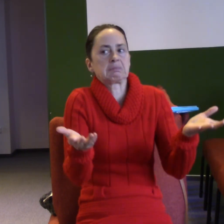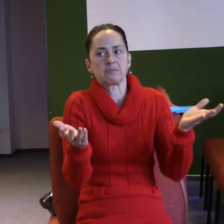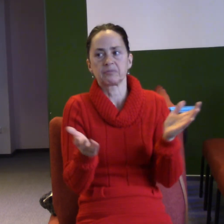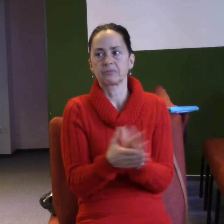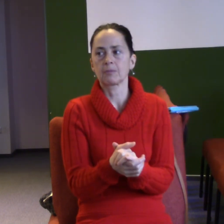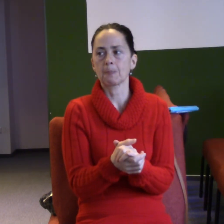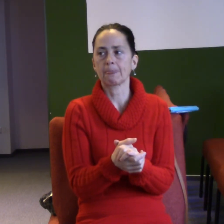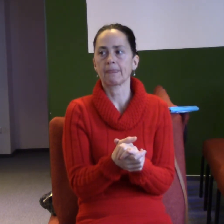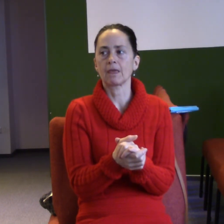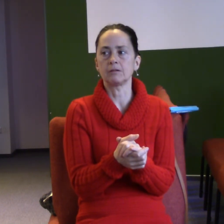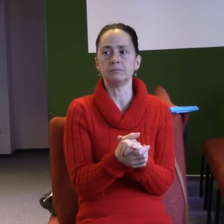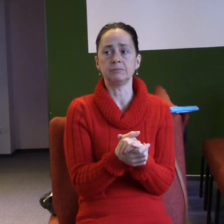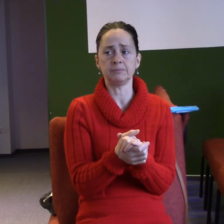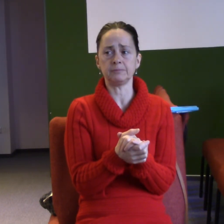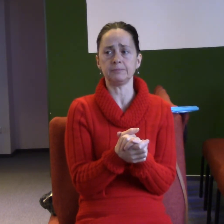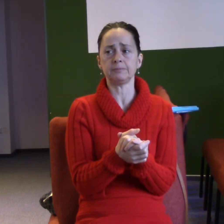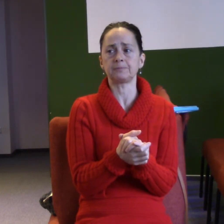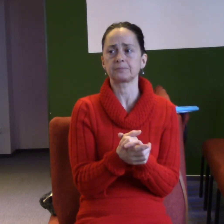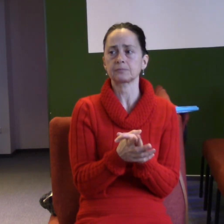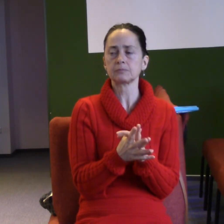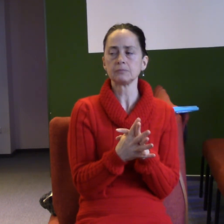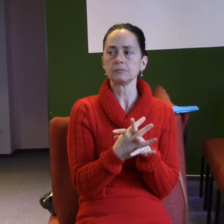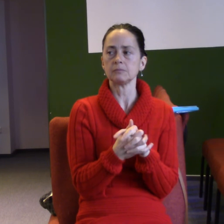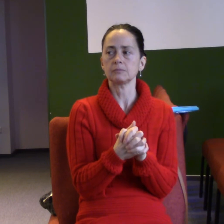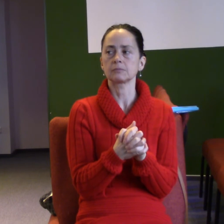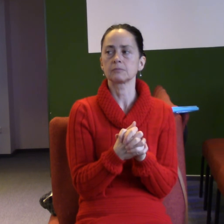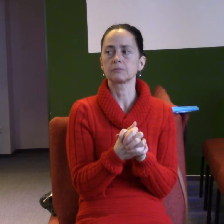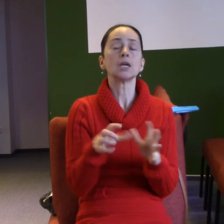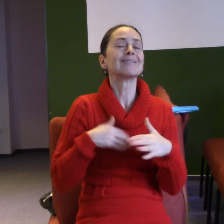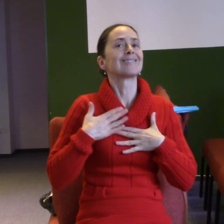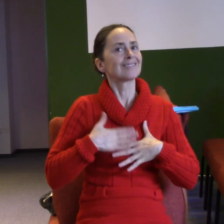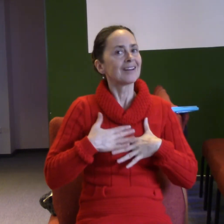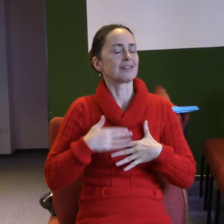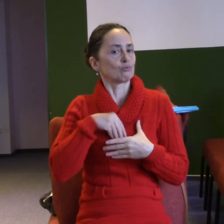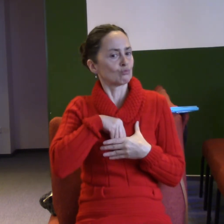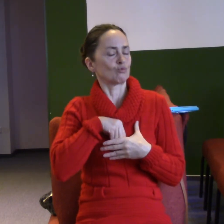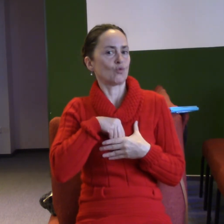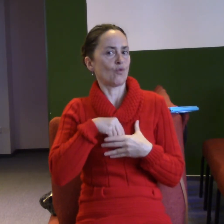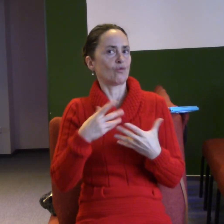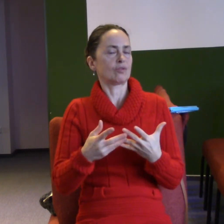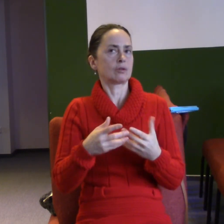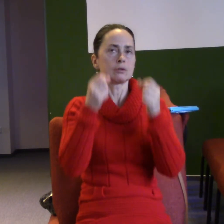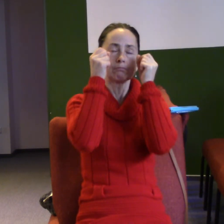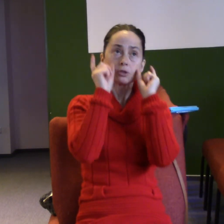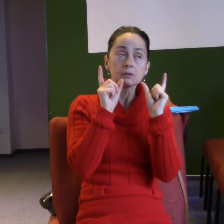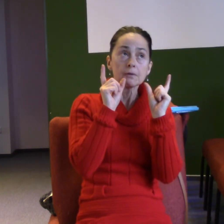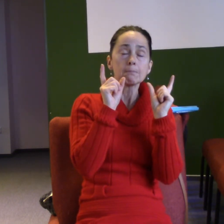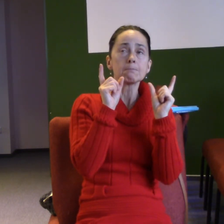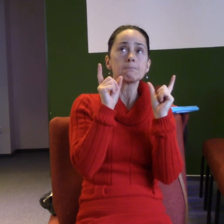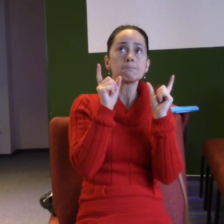barák a barev a všeho možného. A já jsem měl takovou radost uvnitř sobě, až jsem byl sám překvapený a nejenom jsem si říkal, to